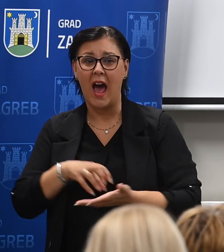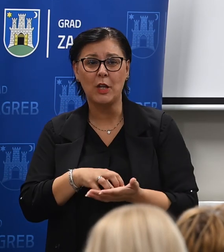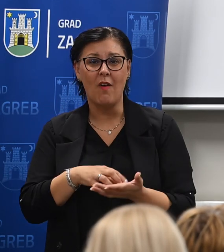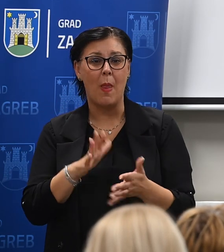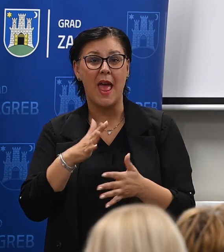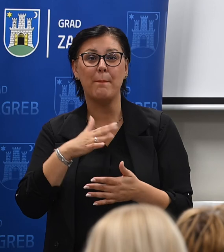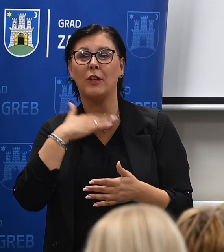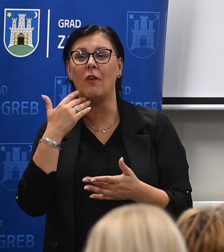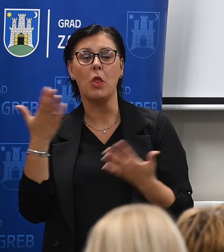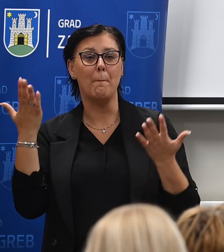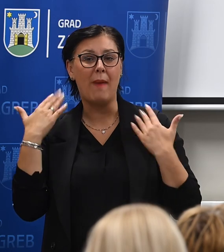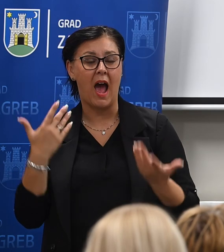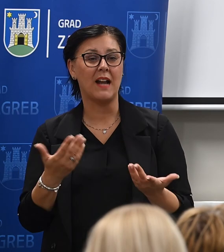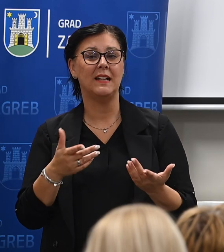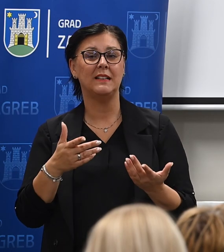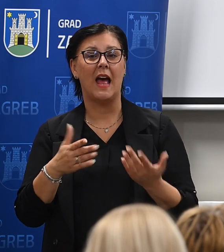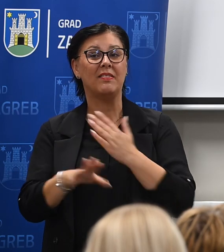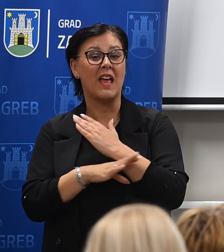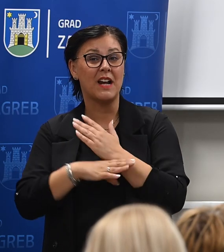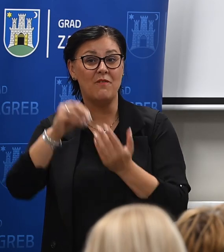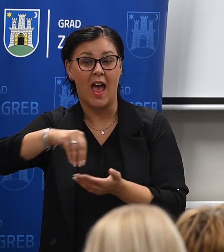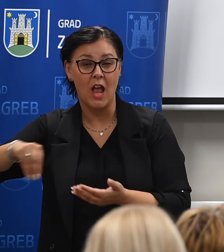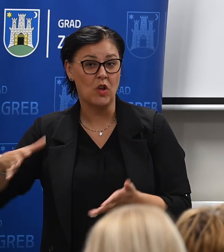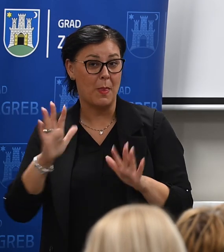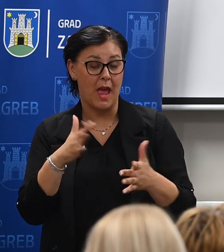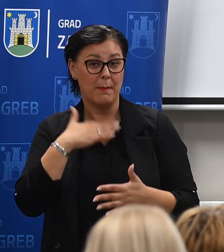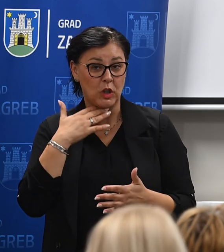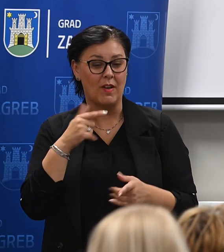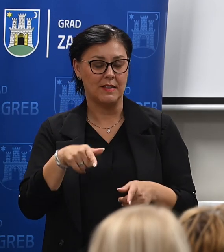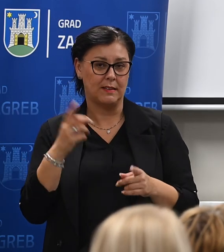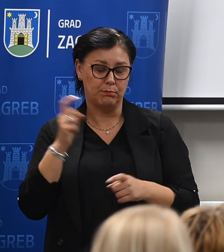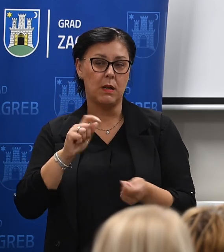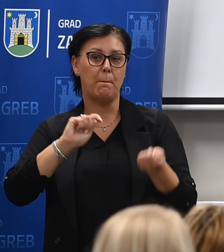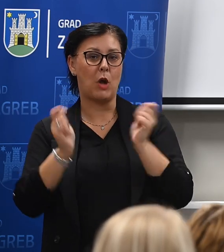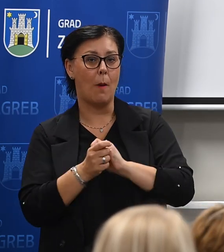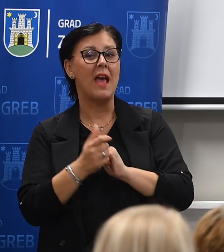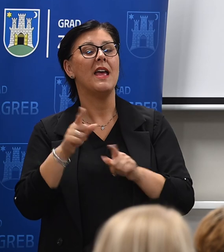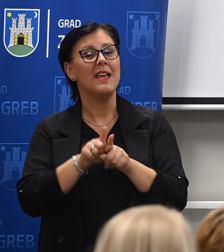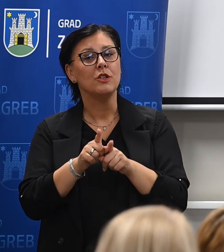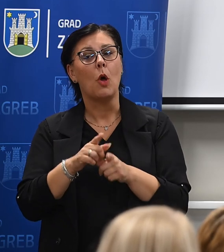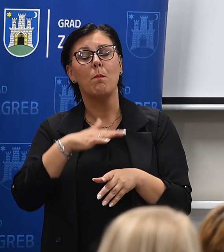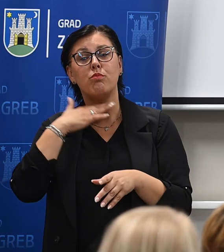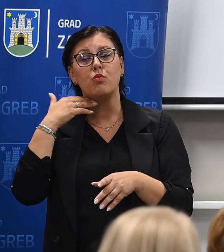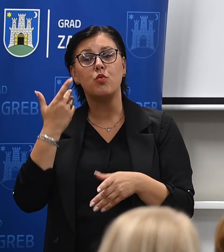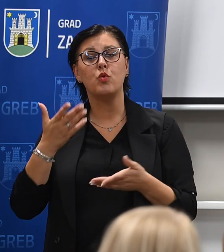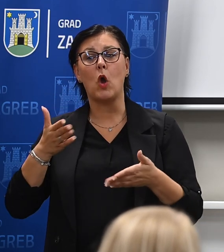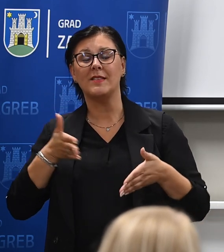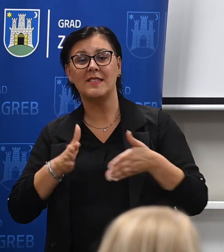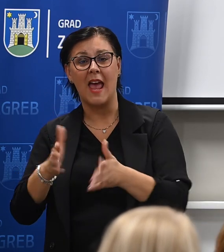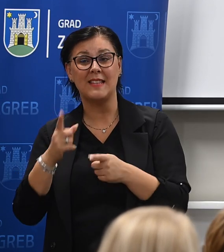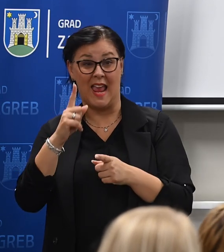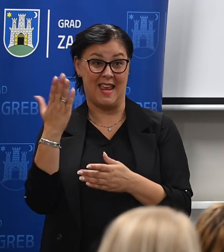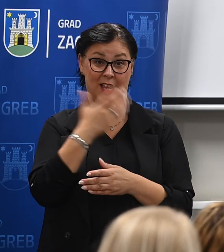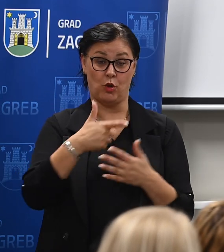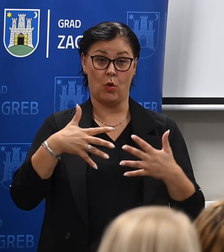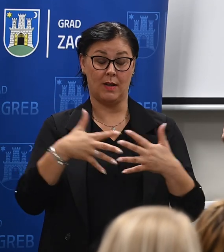kvalitetu života, a paralelno s time, isto tako radimo velike prometne projekte. Ako govorimo primjer se na istoku grada,